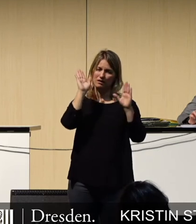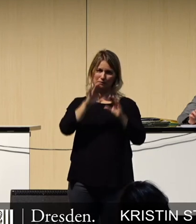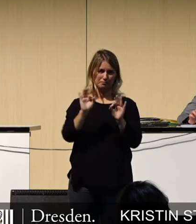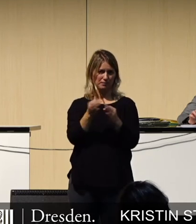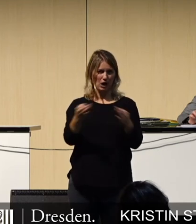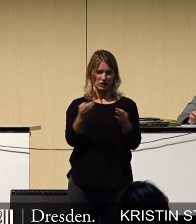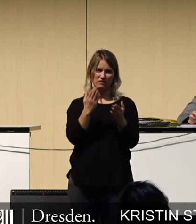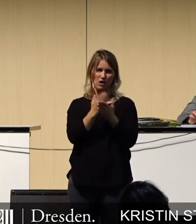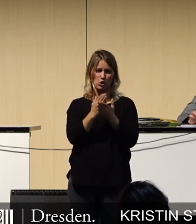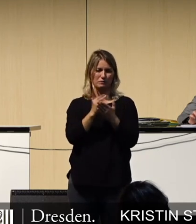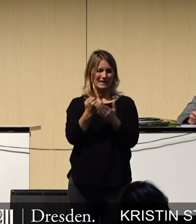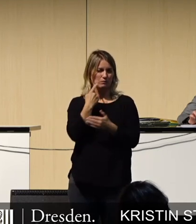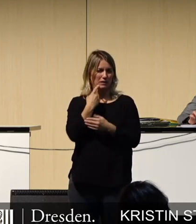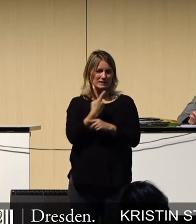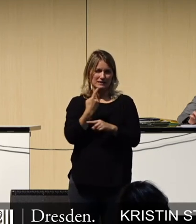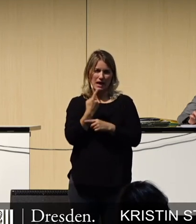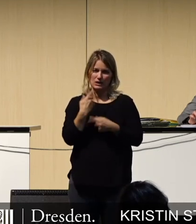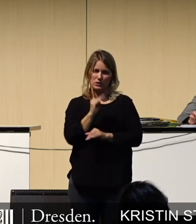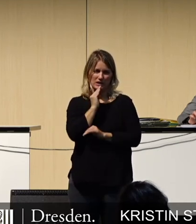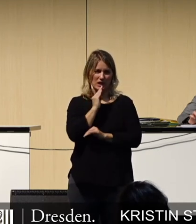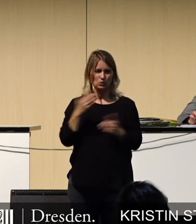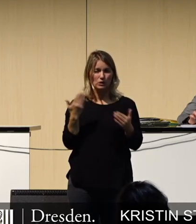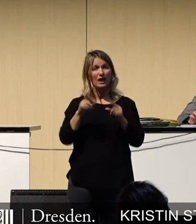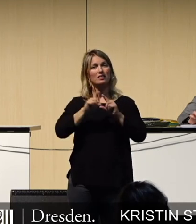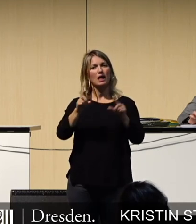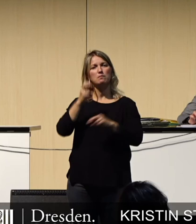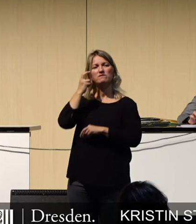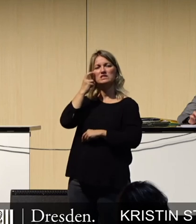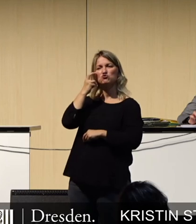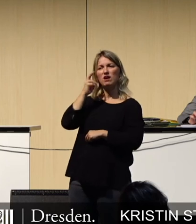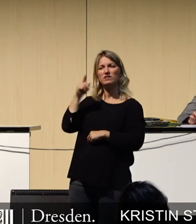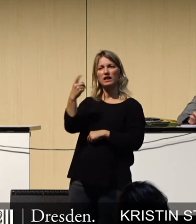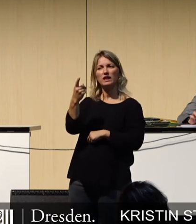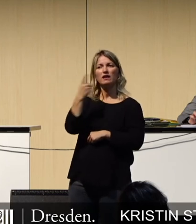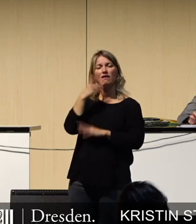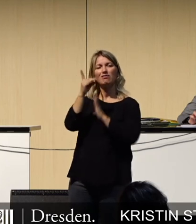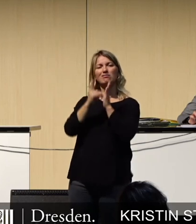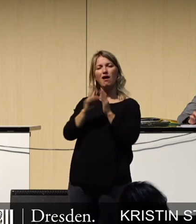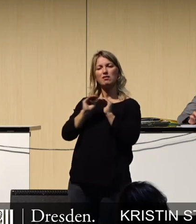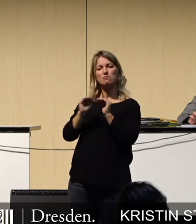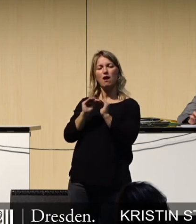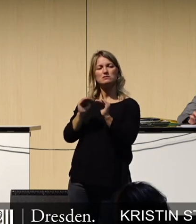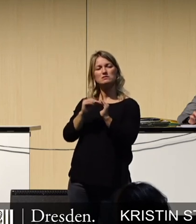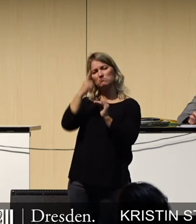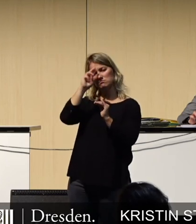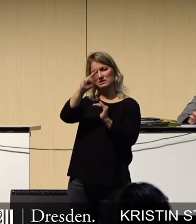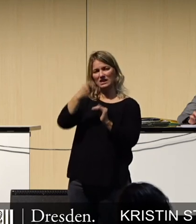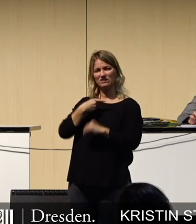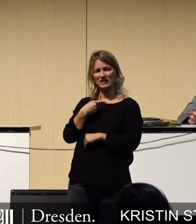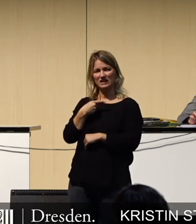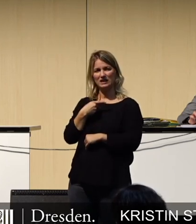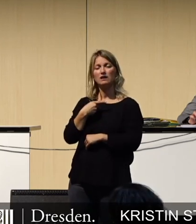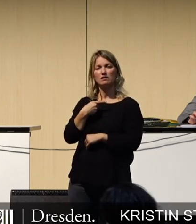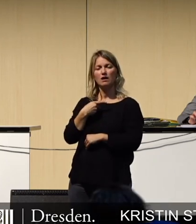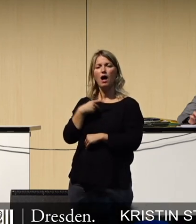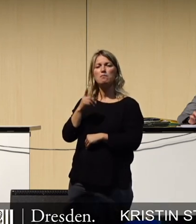Herr Schlick, ich schließe mich da vollkommen Ihren Ausführungen zum Thema einer wissenschaftlichen Datenbasis an. Es ist aus unserer Sicht wieder reiner